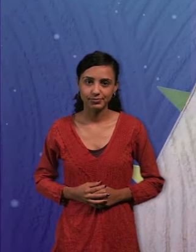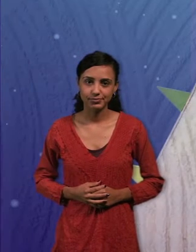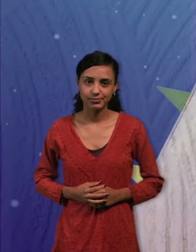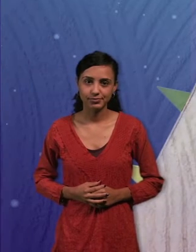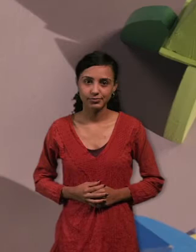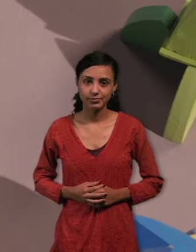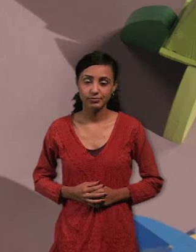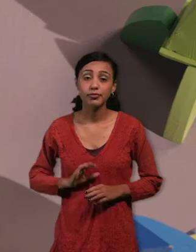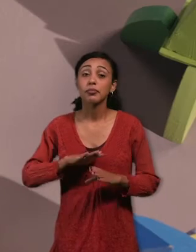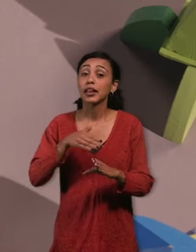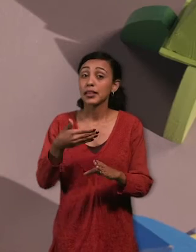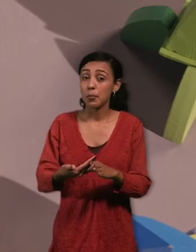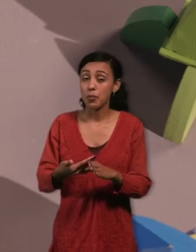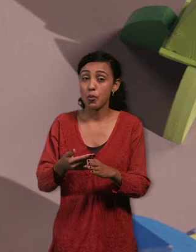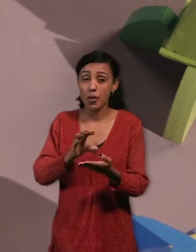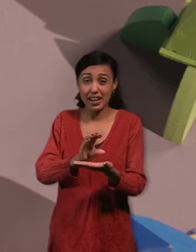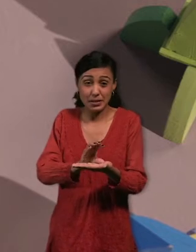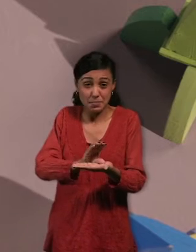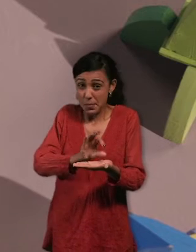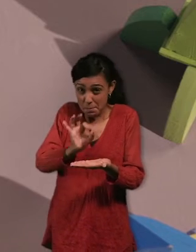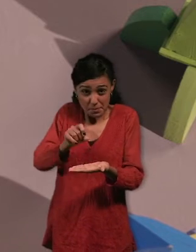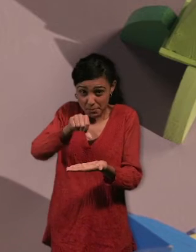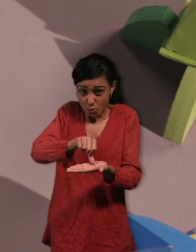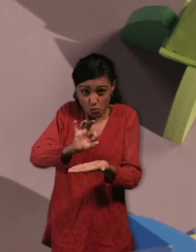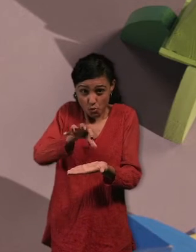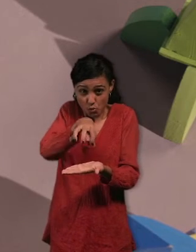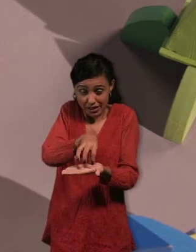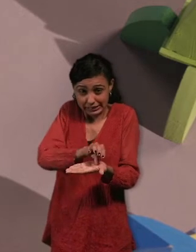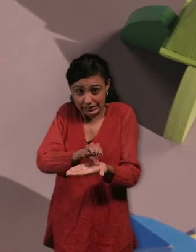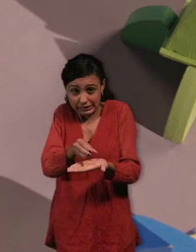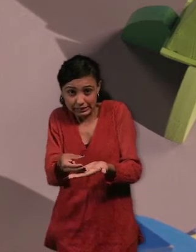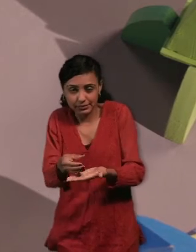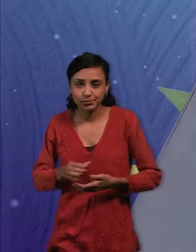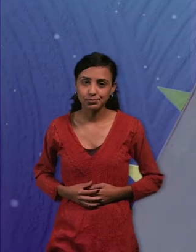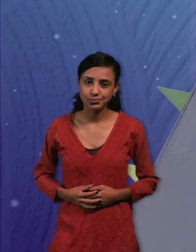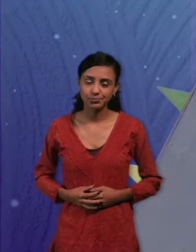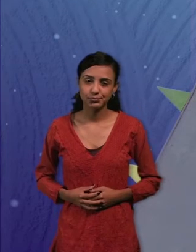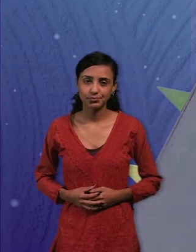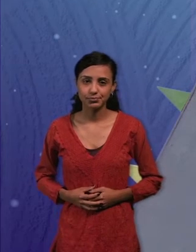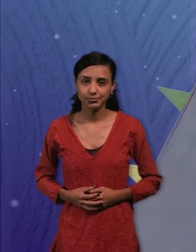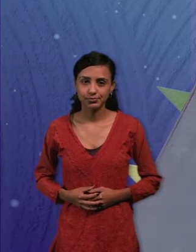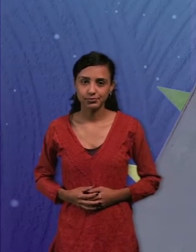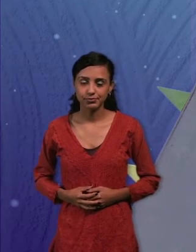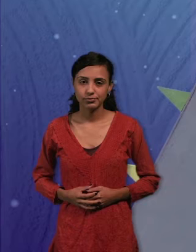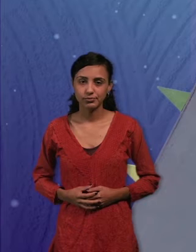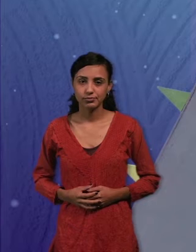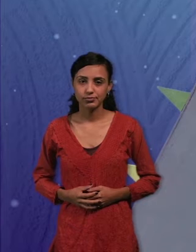Luego, la sustituimos exactamente en el mismo lugar y le vamos a tirar una segunda.